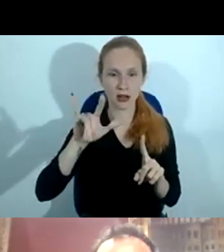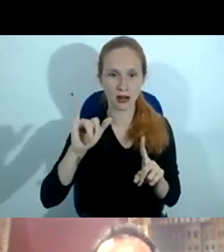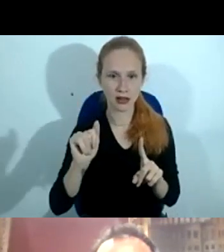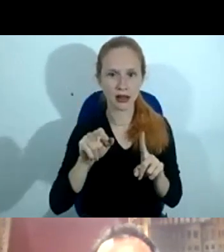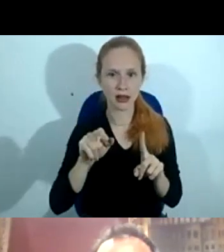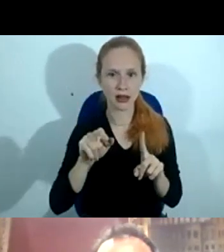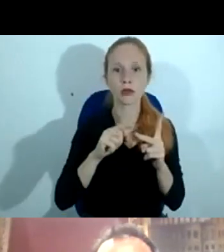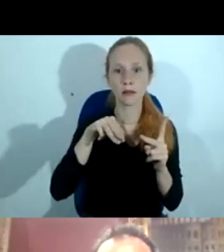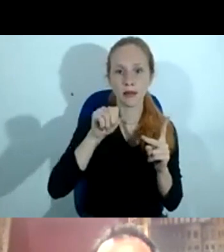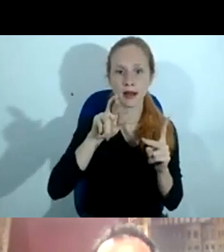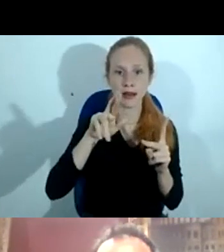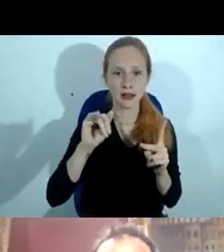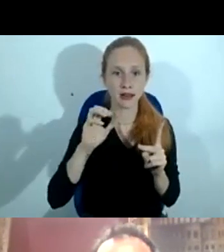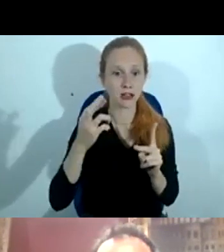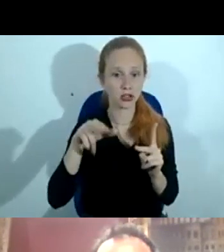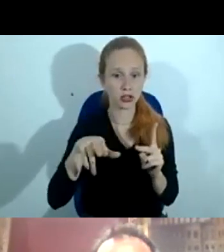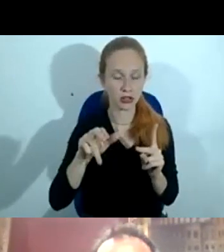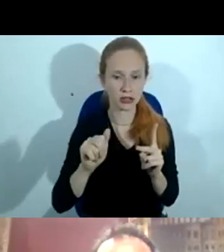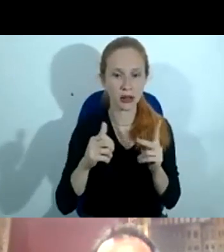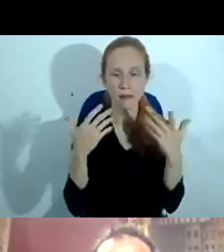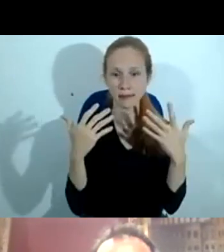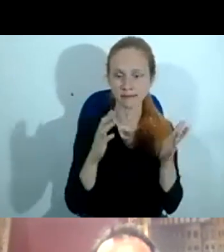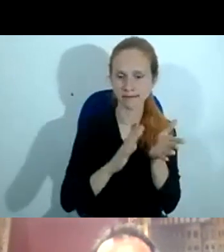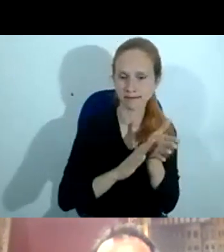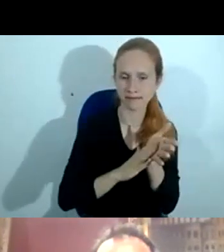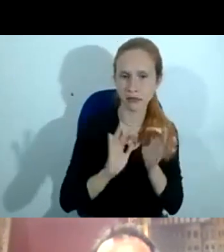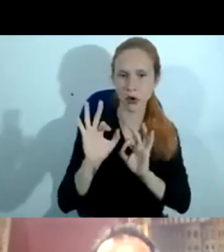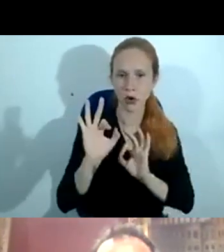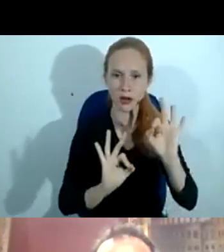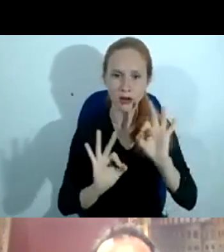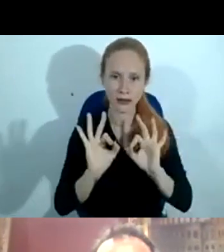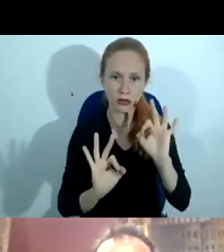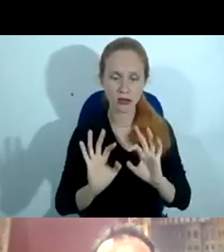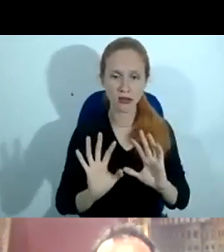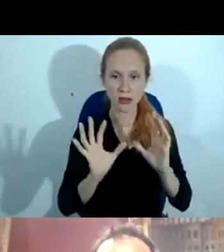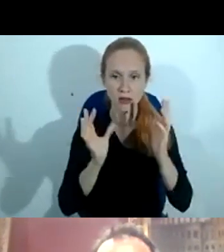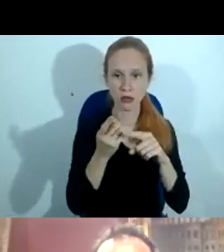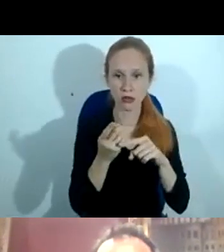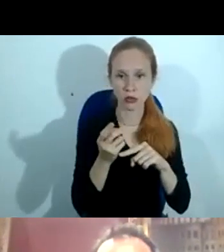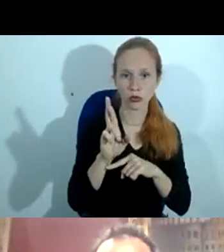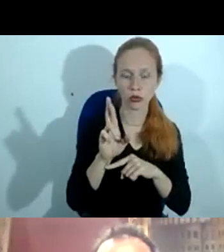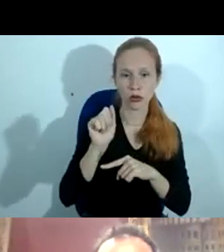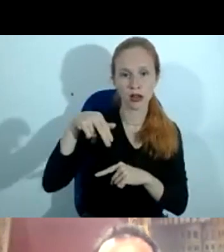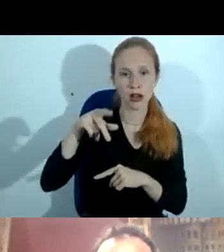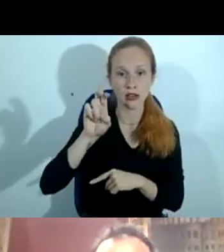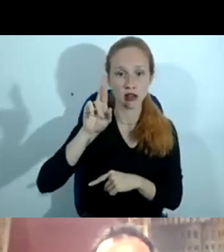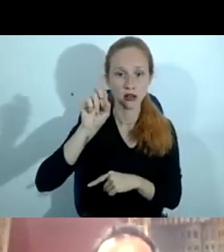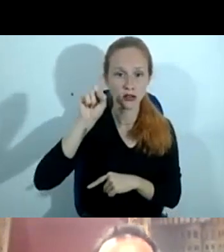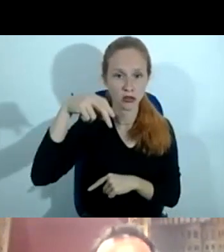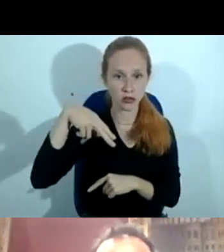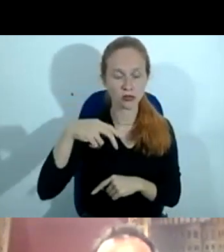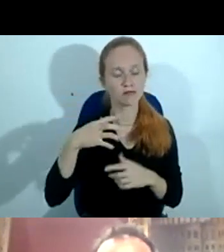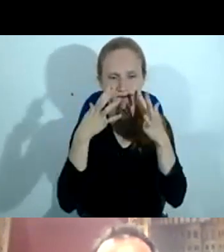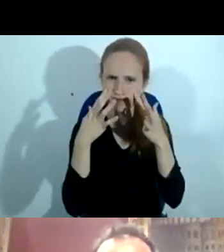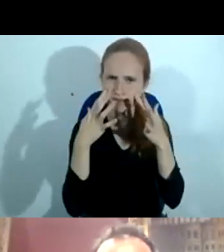Cristina, parabenizar os organizadores desse evento, doutor Anderson, estou muito atento